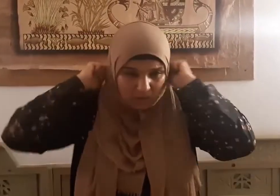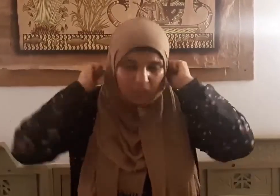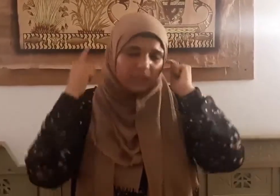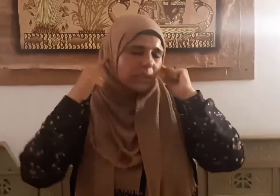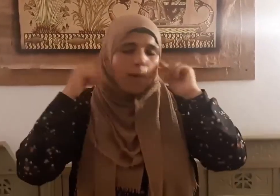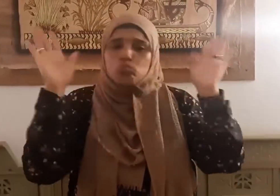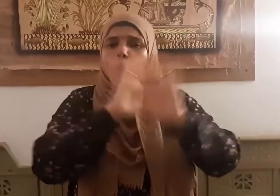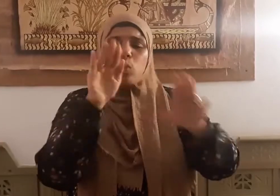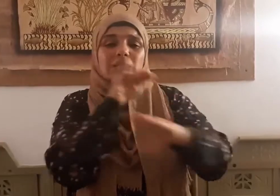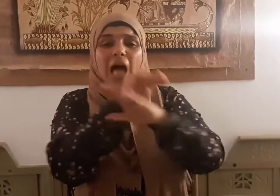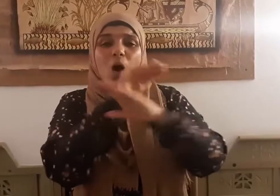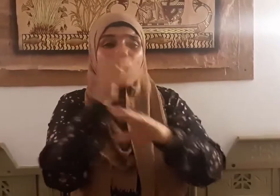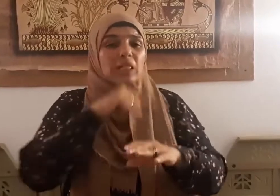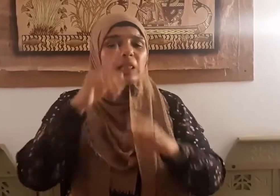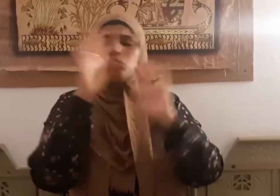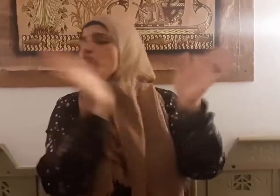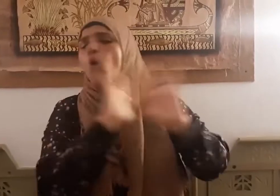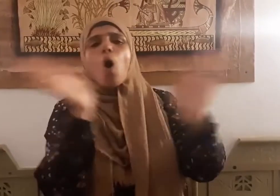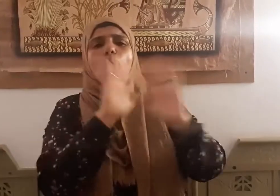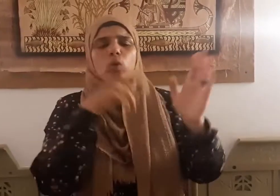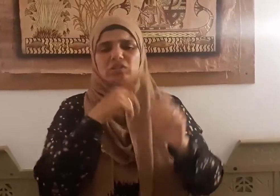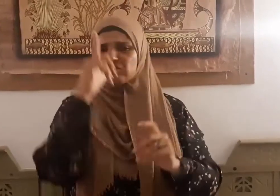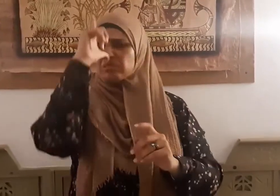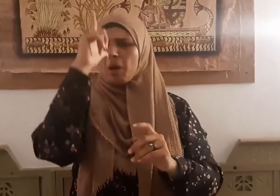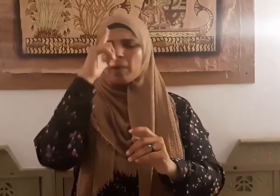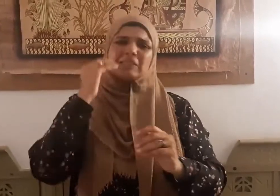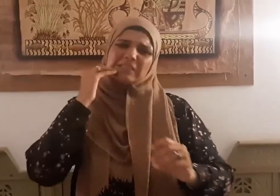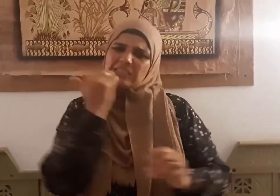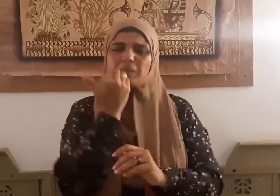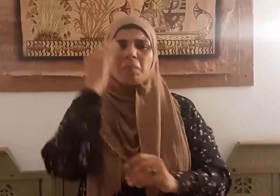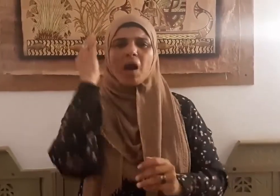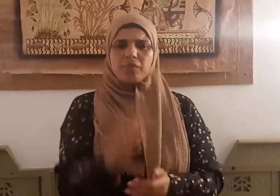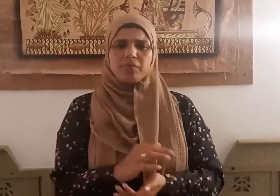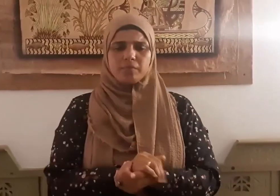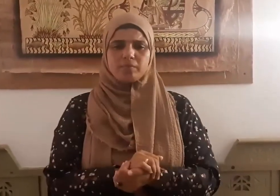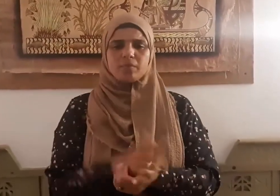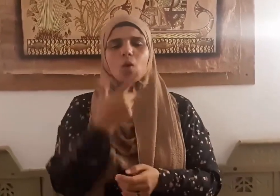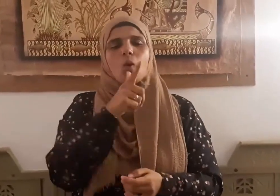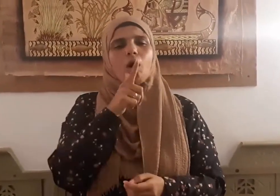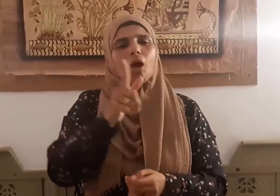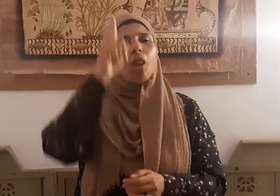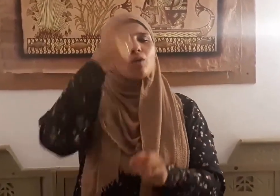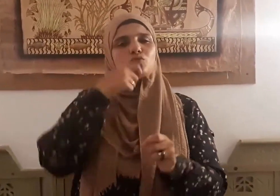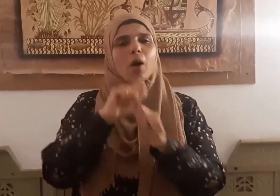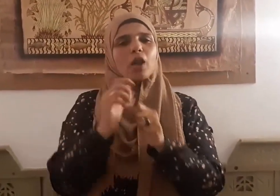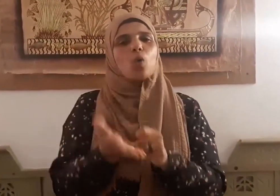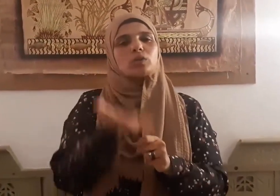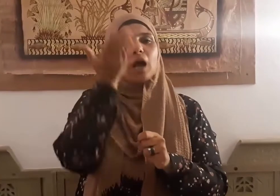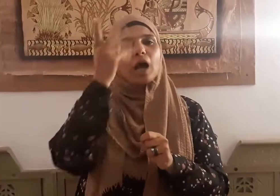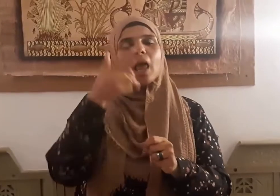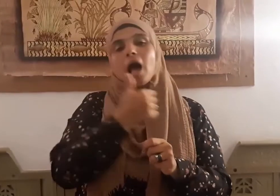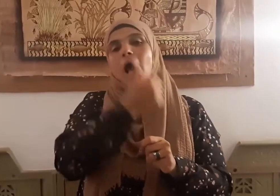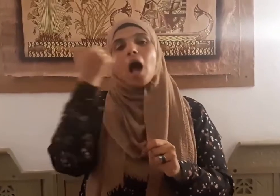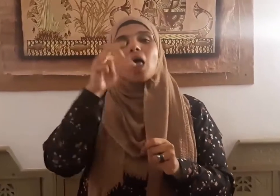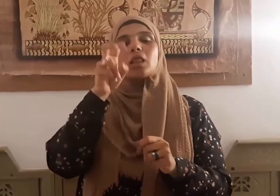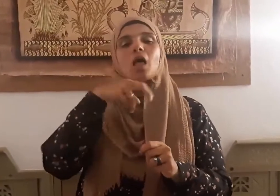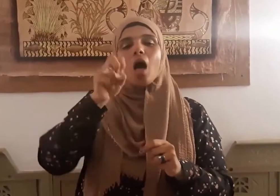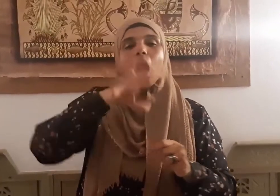وأصروا واستكبروا استكبارا وقال تعالى عن قوم هود عليه السلام